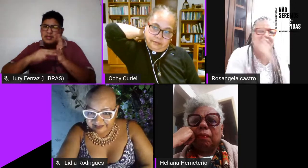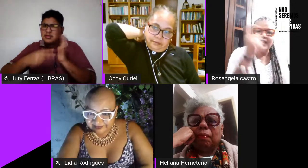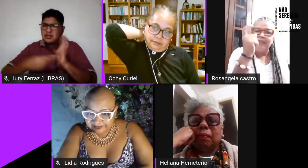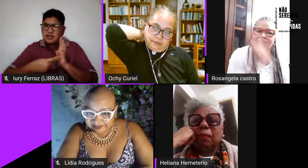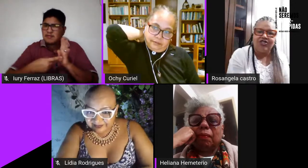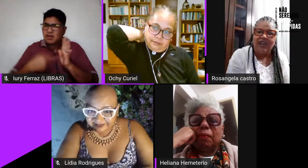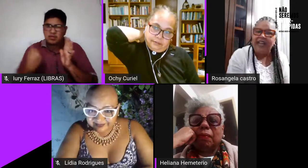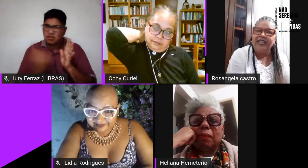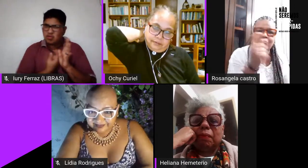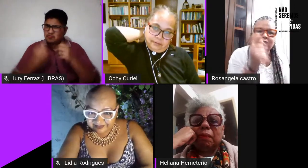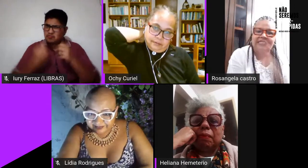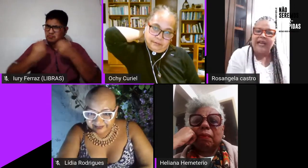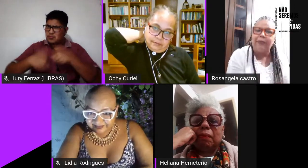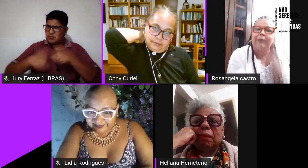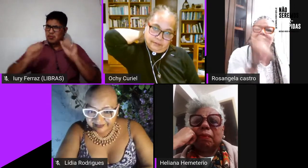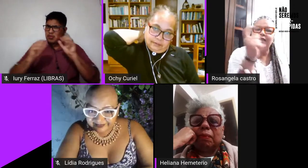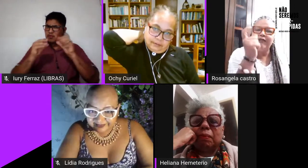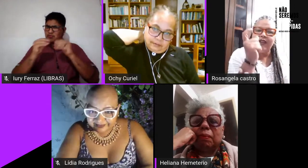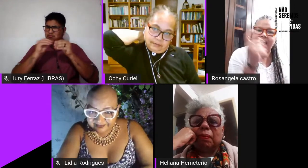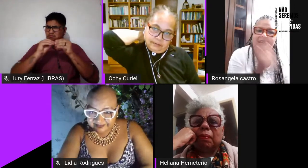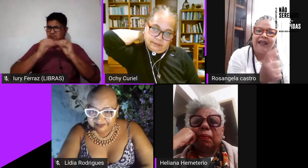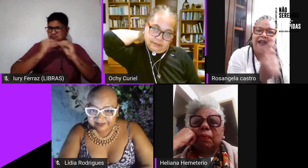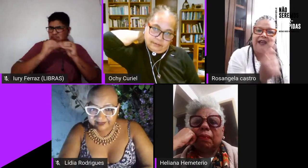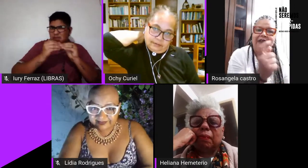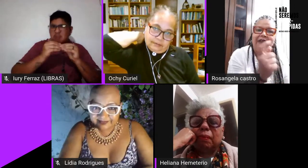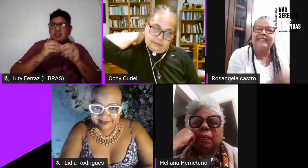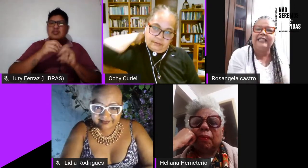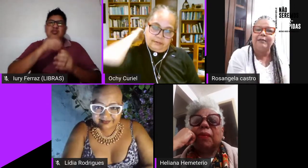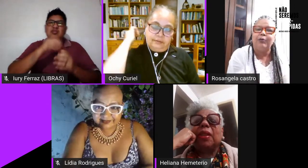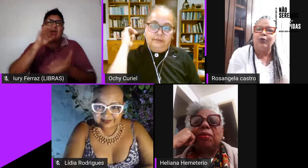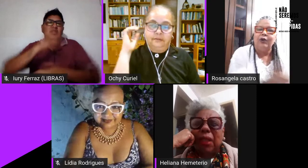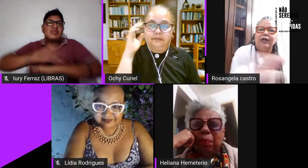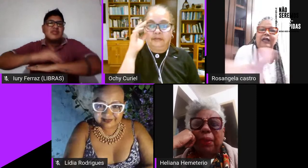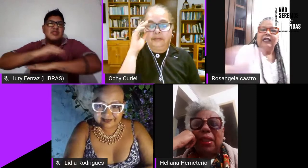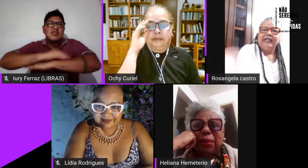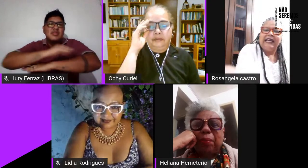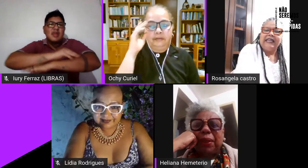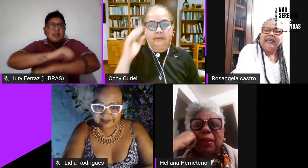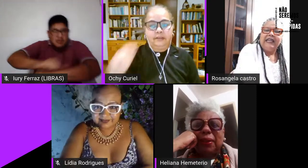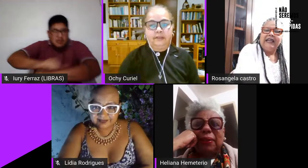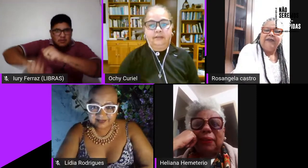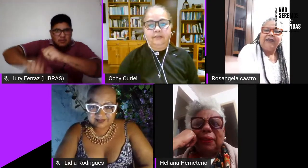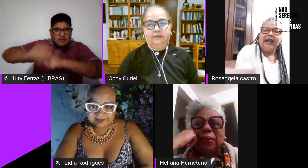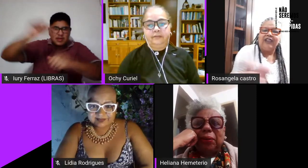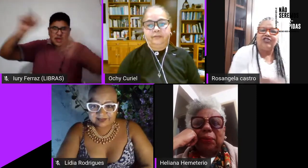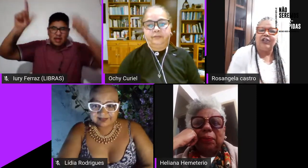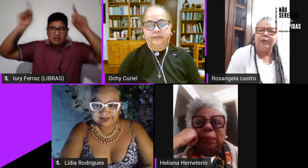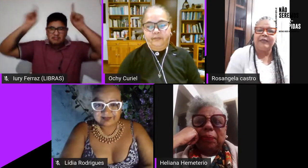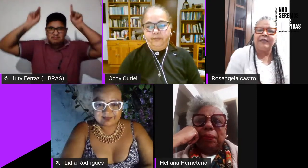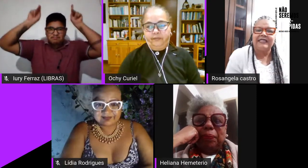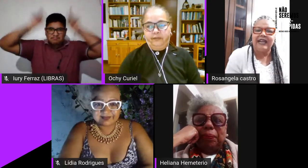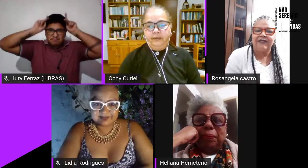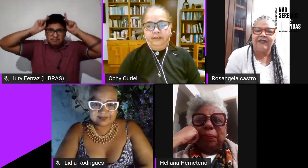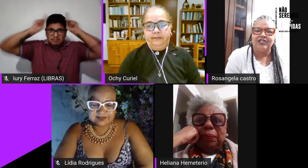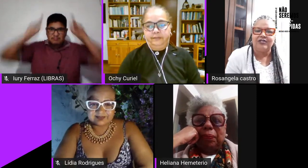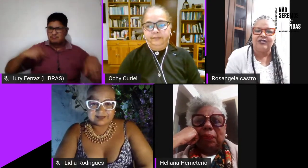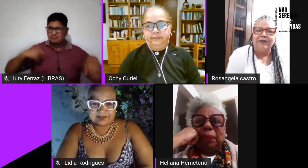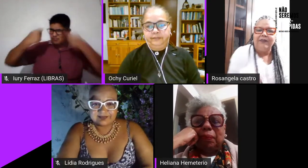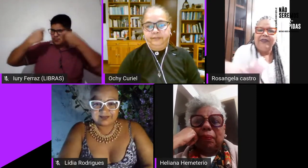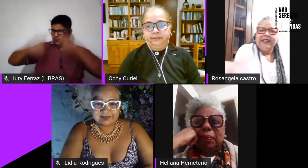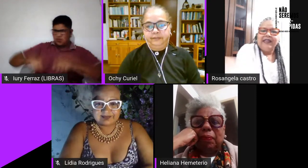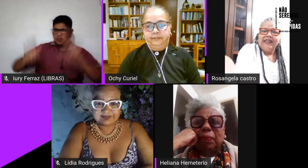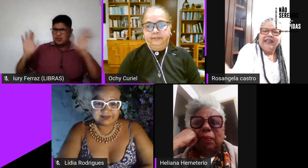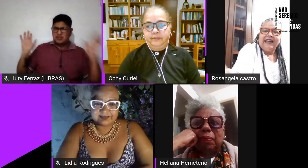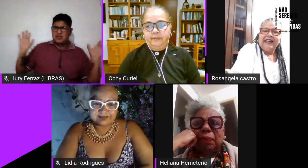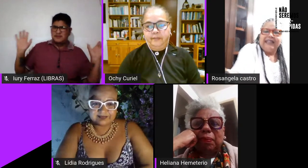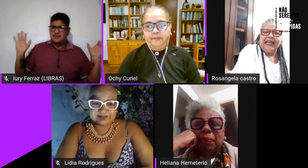beijar nenhum sapo pra ele virar símbolo né a gente não precisava disso